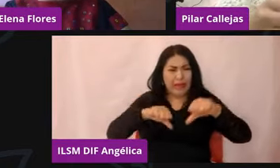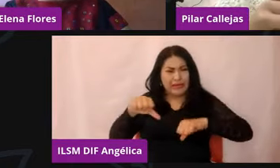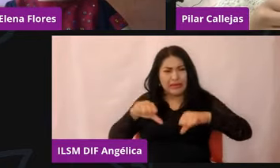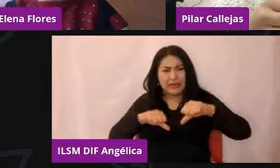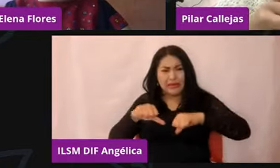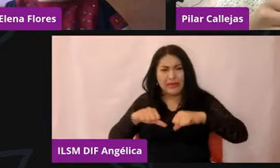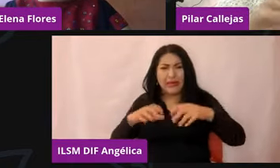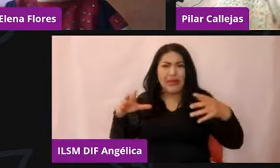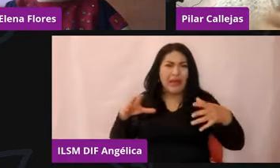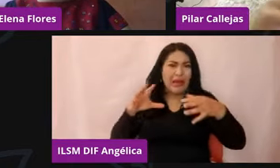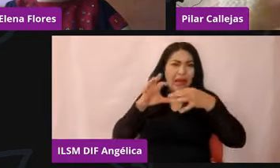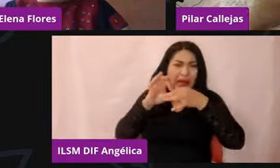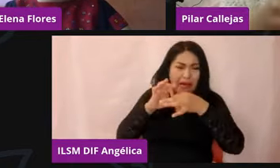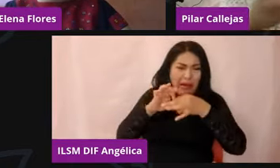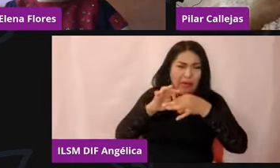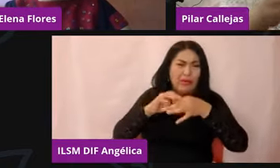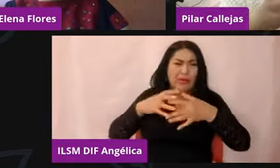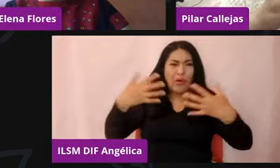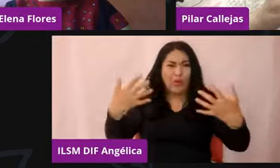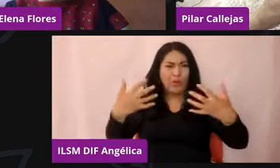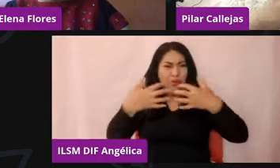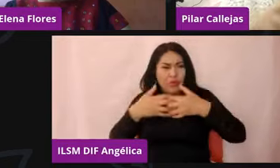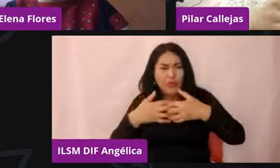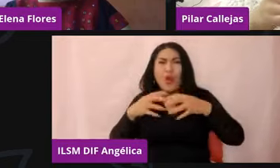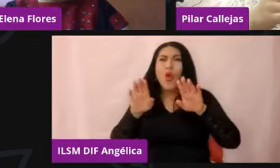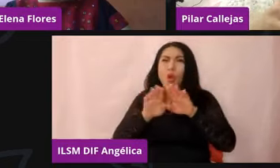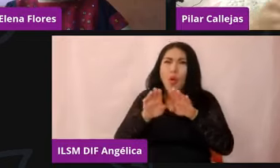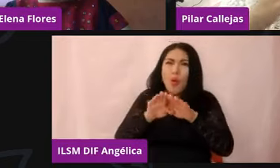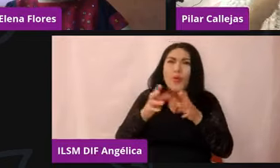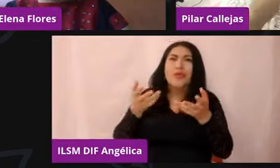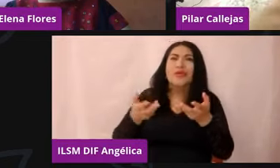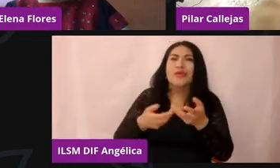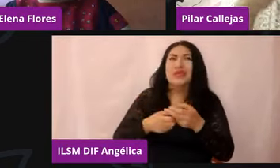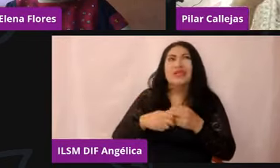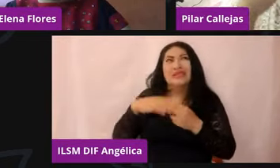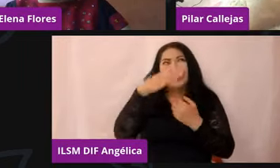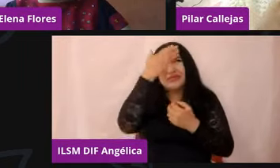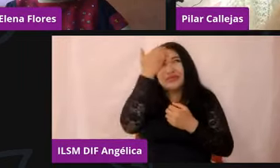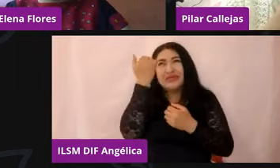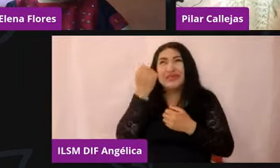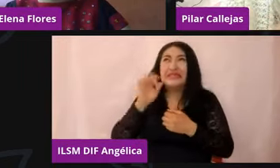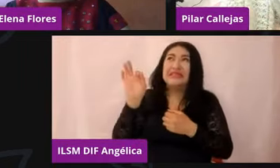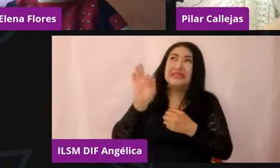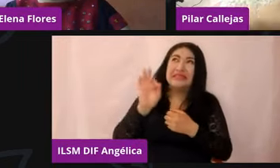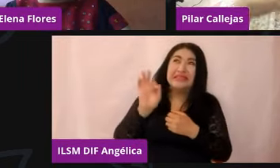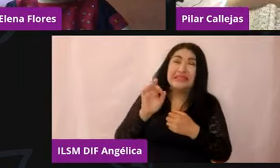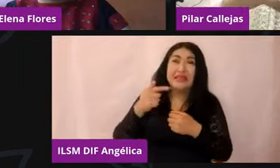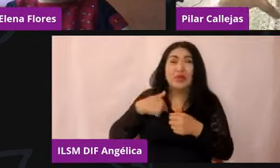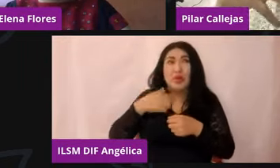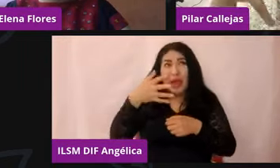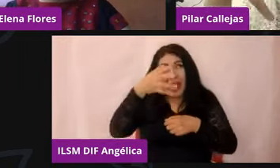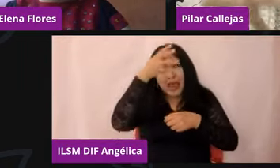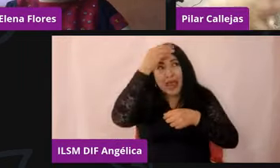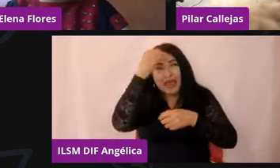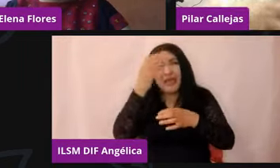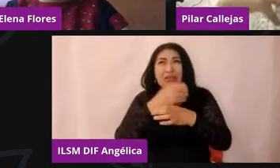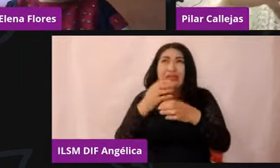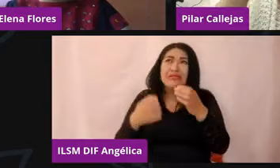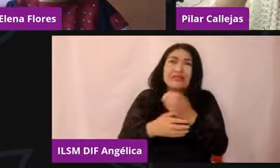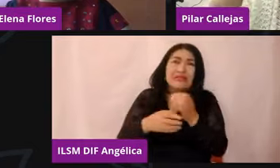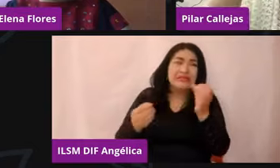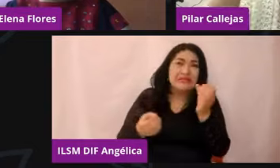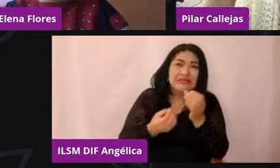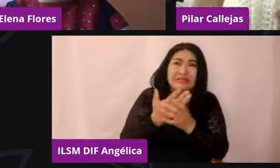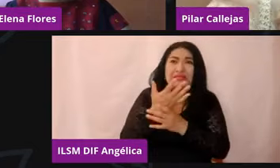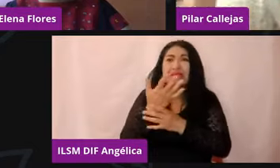seguido, y ahora no sé si lo voy a volver a hacer, si voy a ser capaz de aprender o reaprender nuevamente qué tal que esto ocasiona,